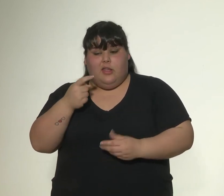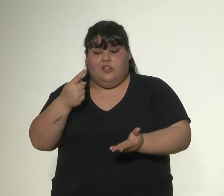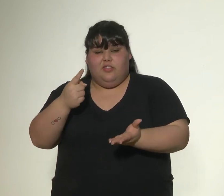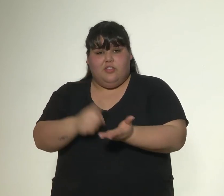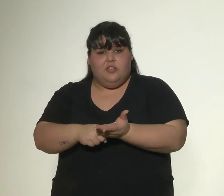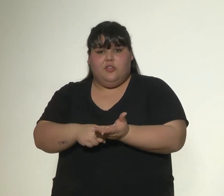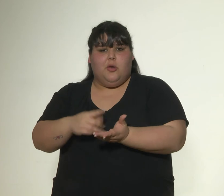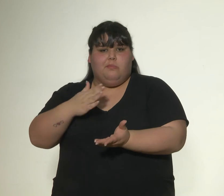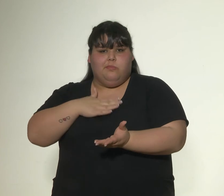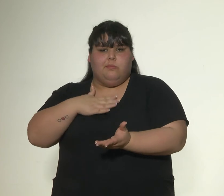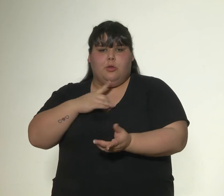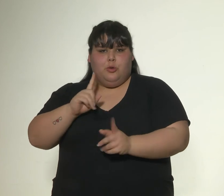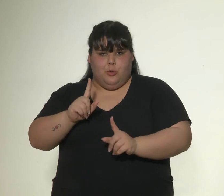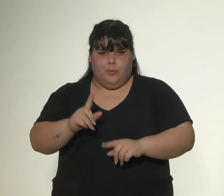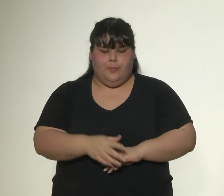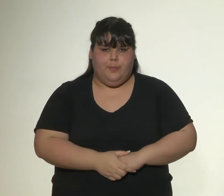que eligieron libremente la situación.